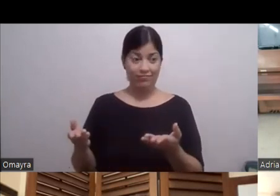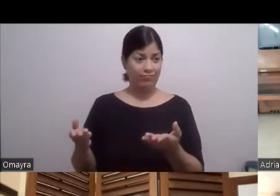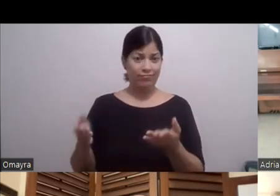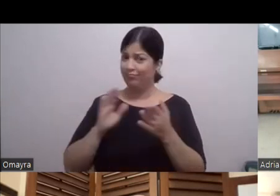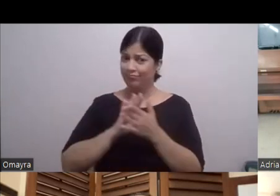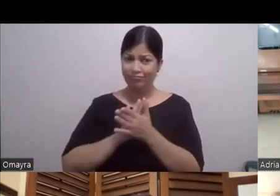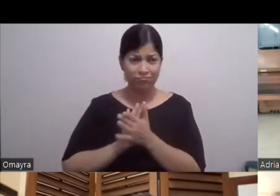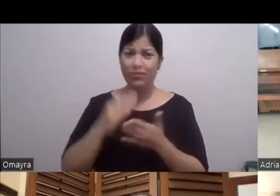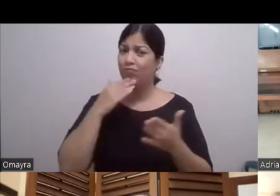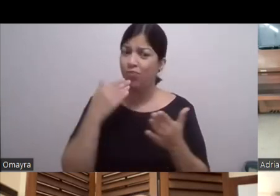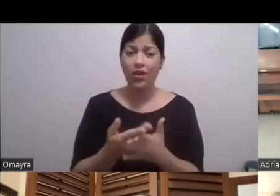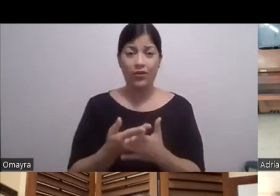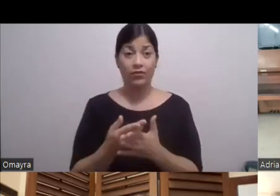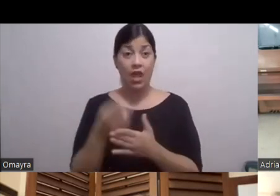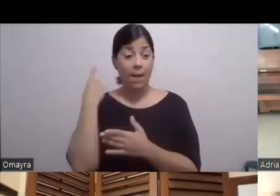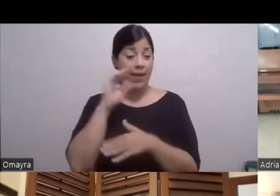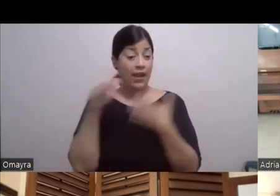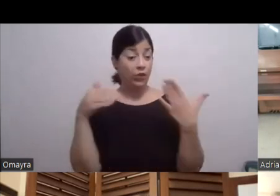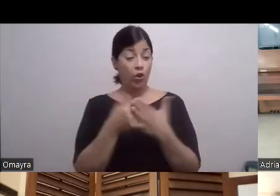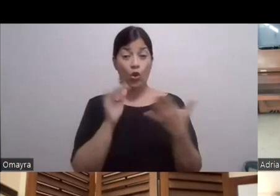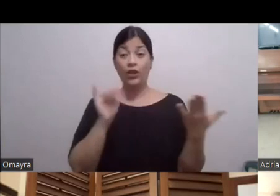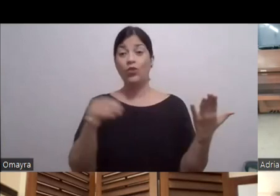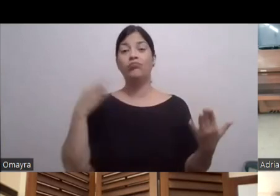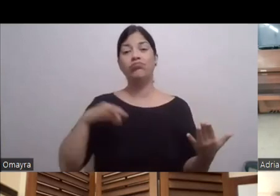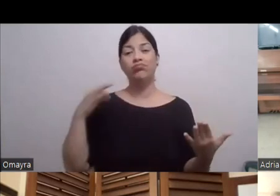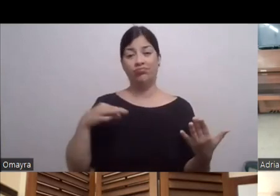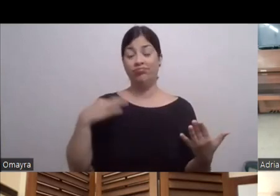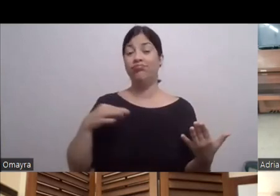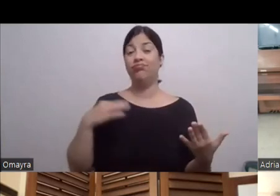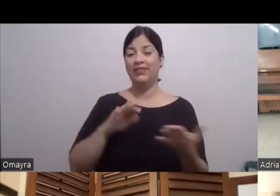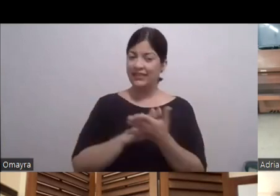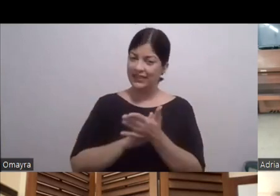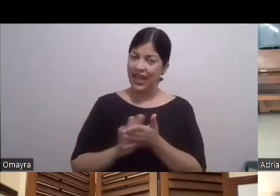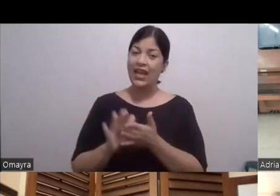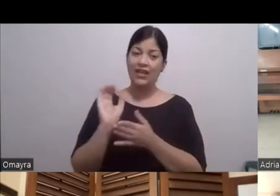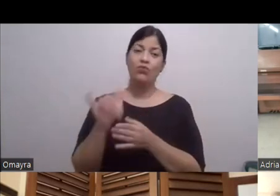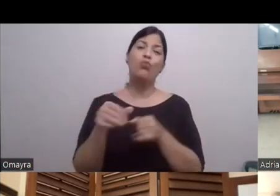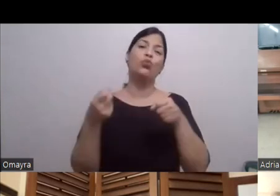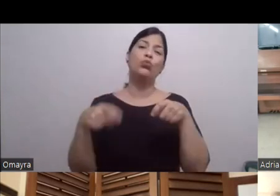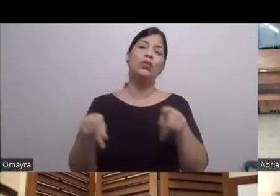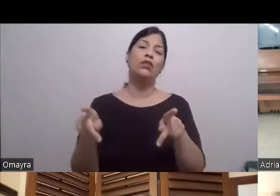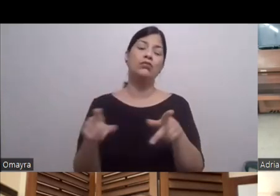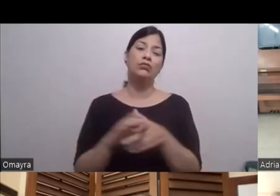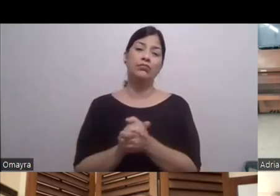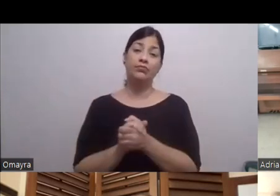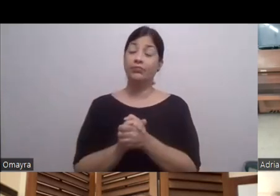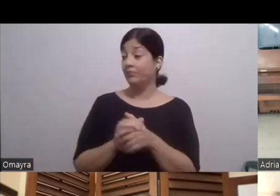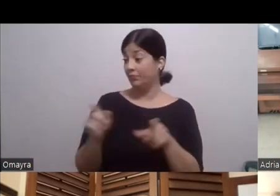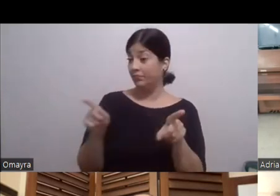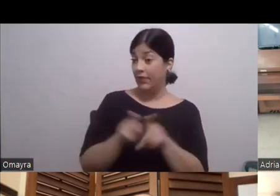Ha sido una Una ventana Bien chévere Esa puerta Que se abrió Mapín Una ventana Además de que Le da oportunidad Hacer